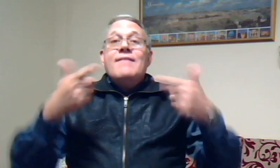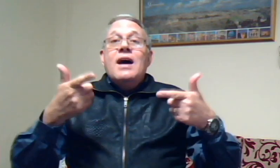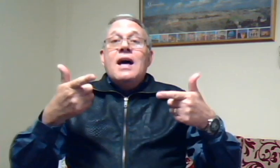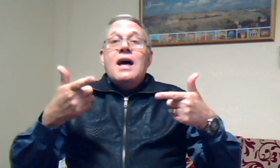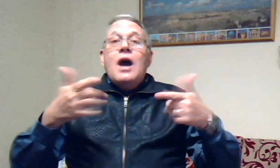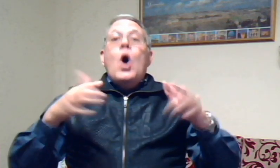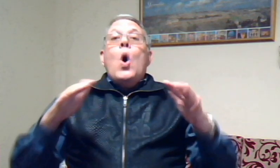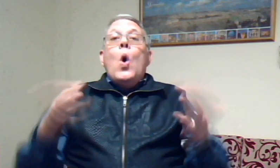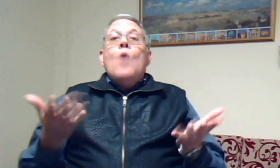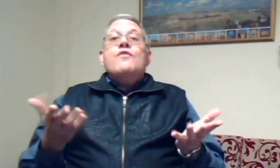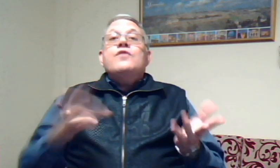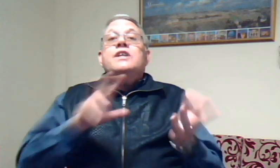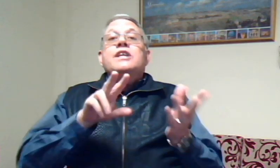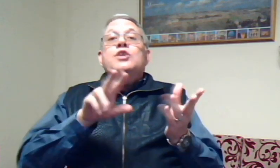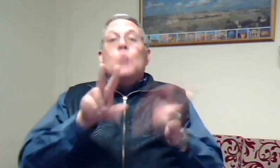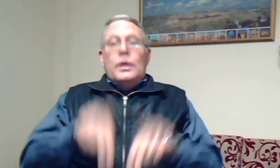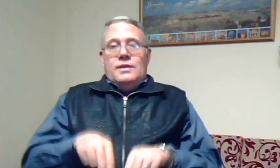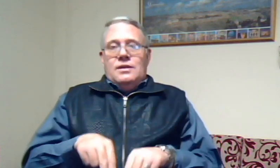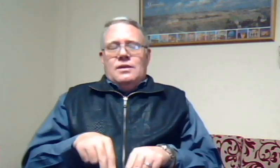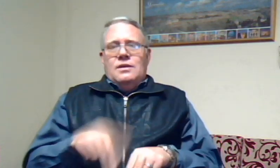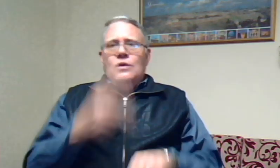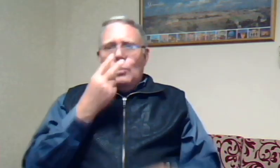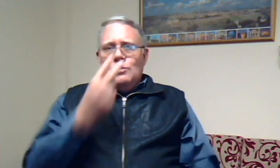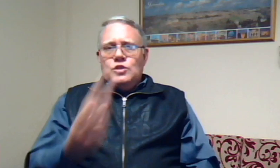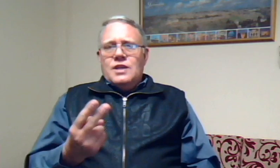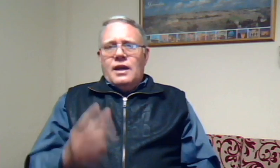of die dood kom ons kyk